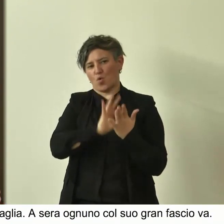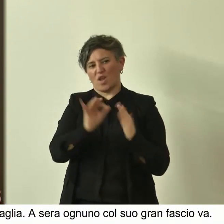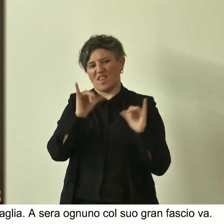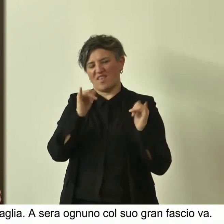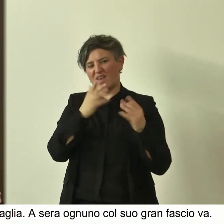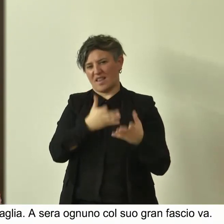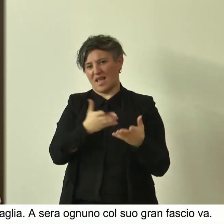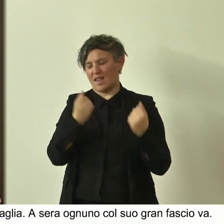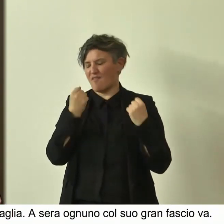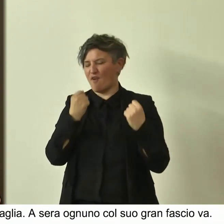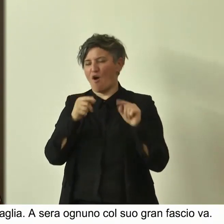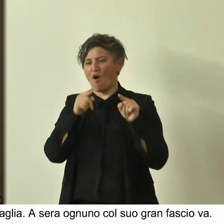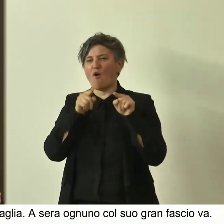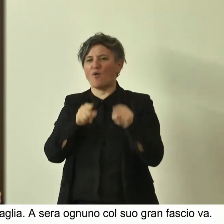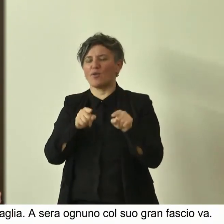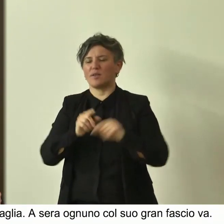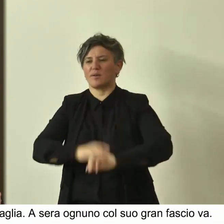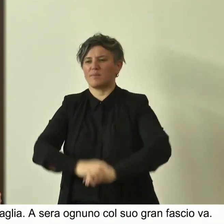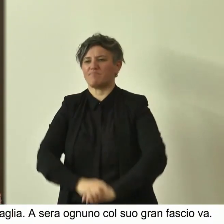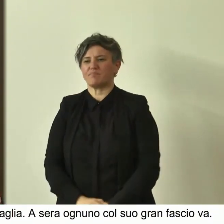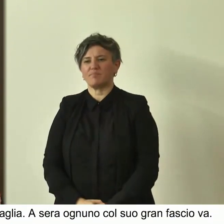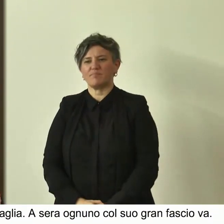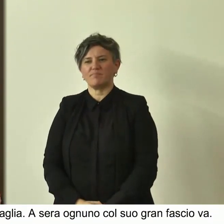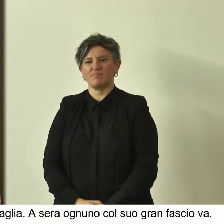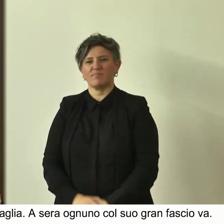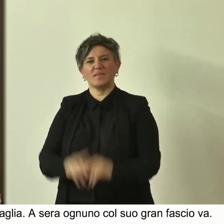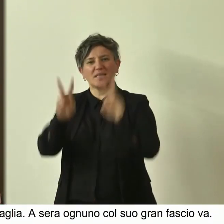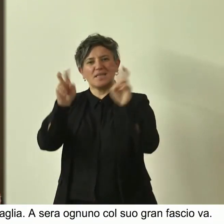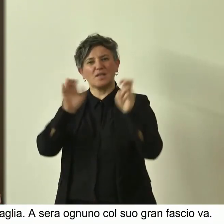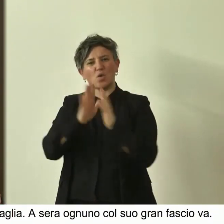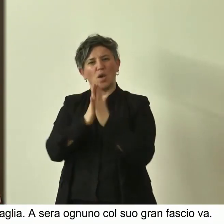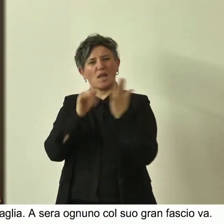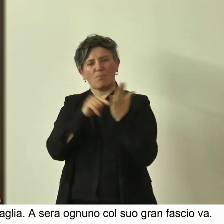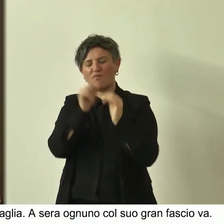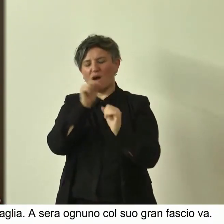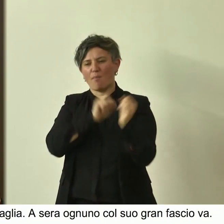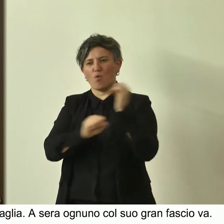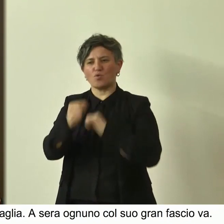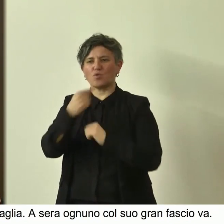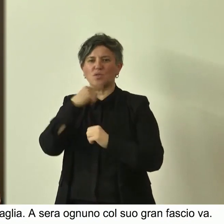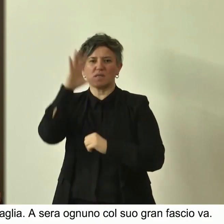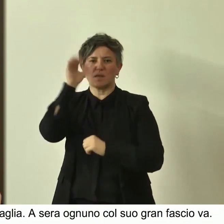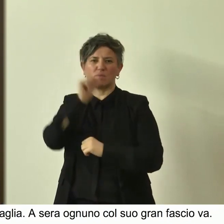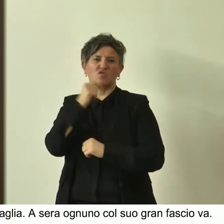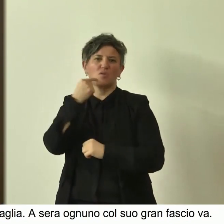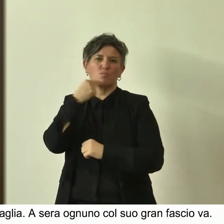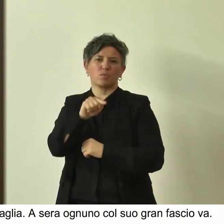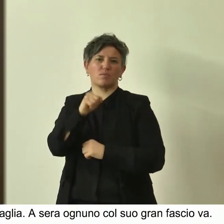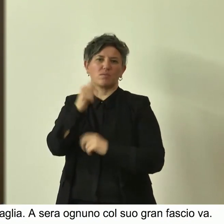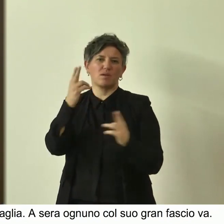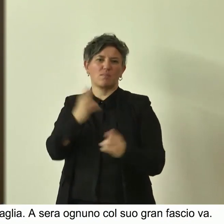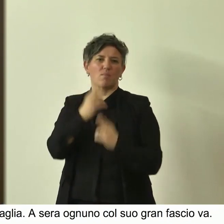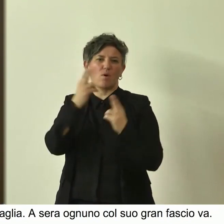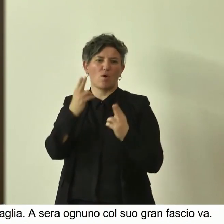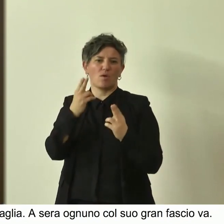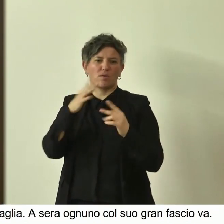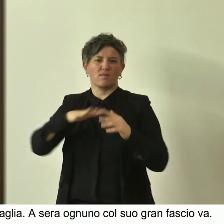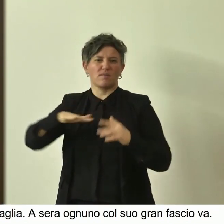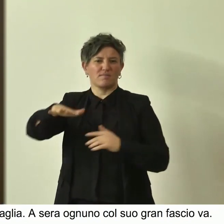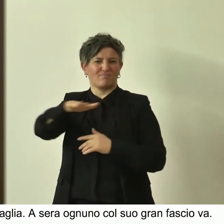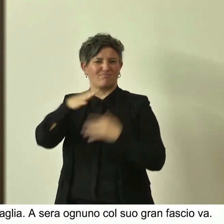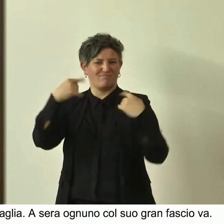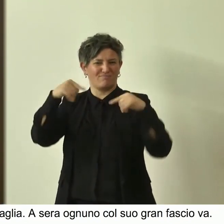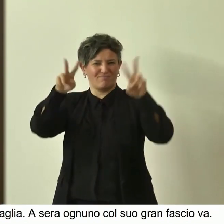e che lo si capisce già dal titolo del suo libro più famoso L'Elde di Mort a Lager cioè che adesso c'è